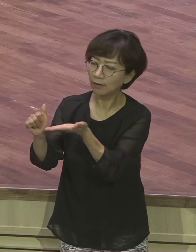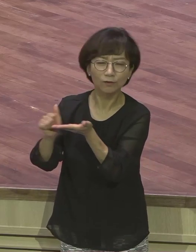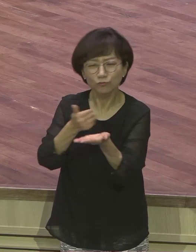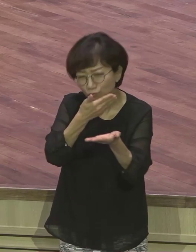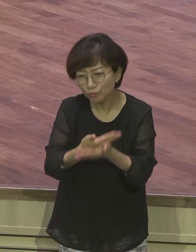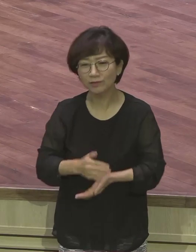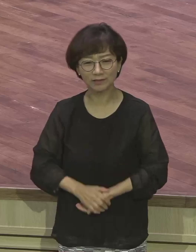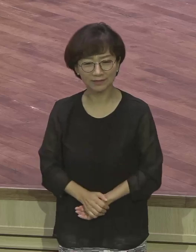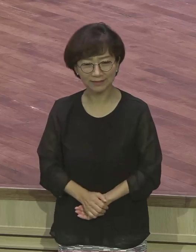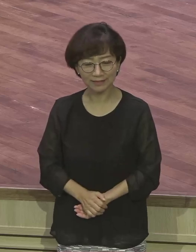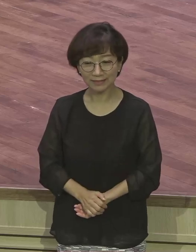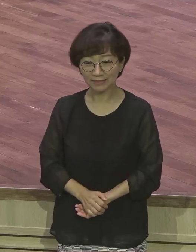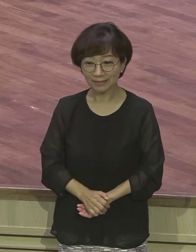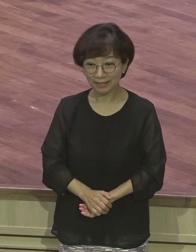결국은 뭐예요? 자동차 왕이래요. 왕.